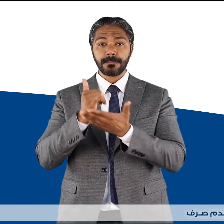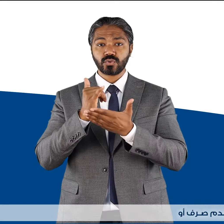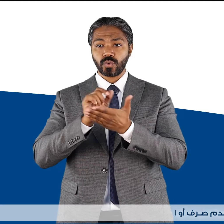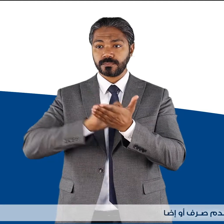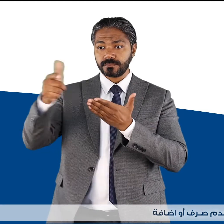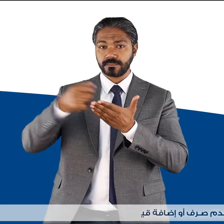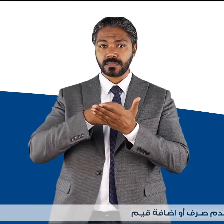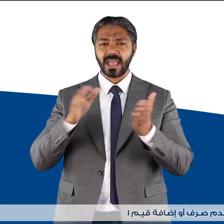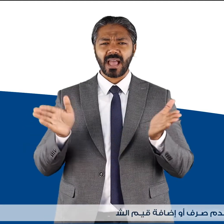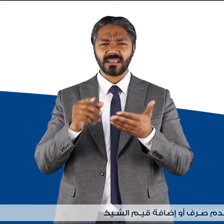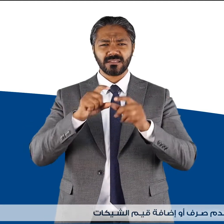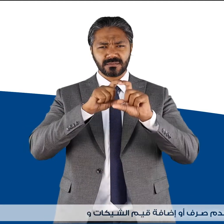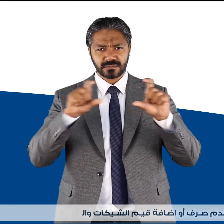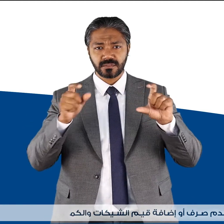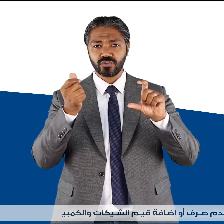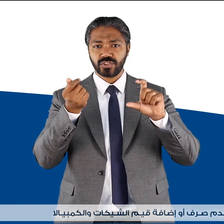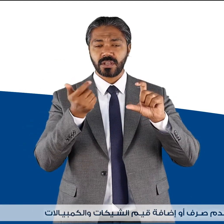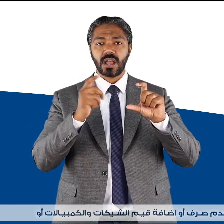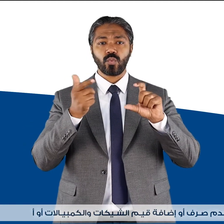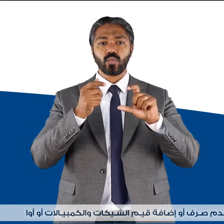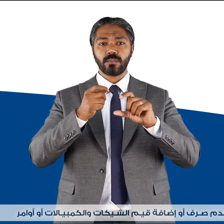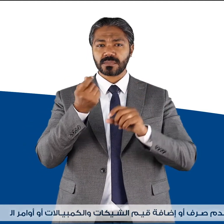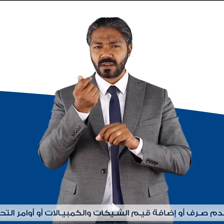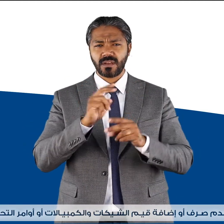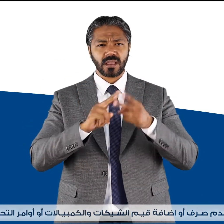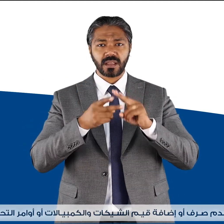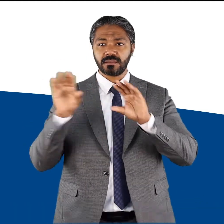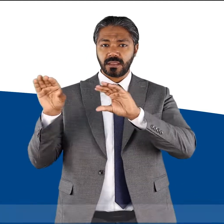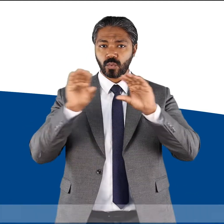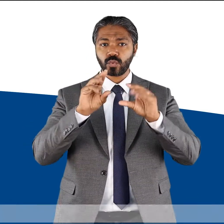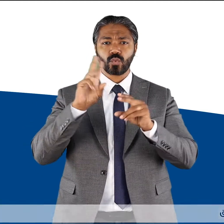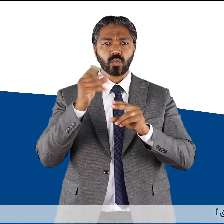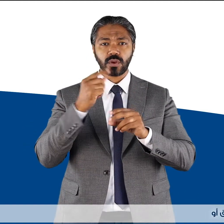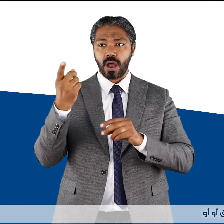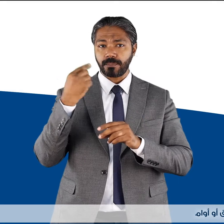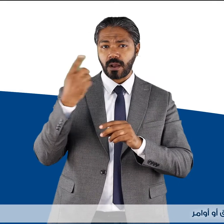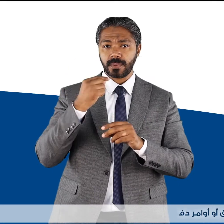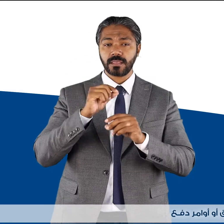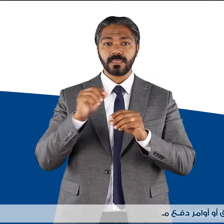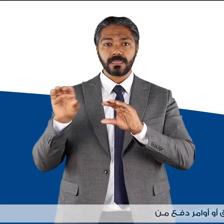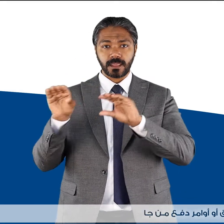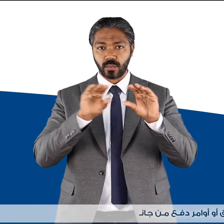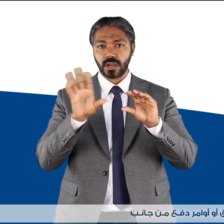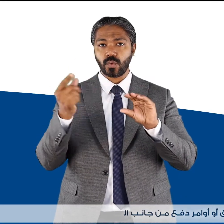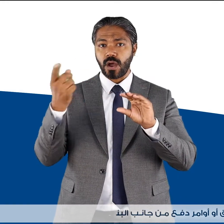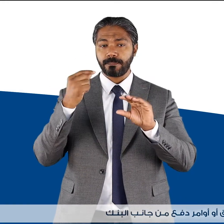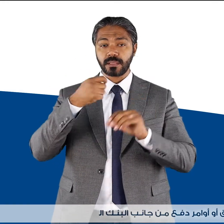أو إضافة قيم الشيكات والكمبيالات أو أوامر التحويل أو أي أوراق أو أوامر دفع من جانب البنك